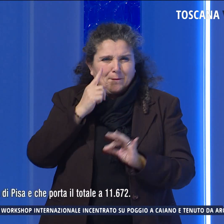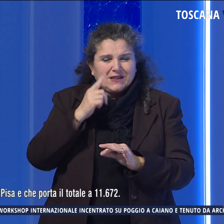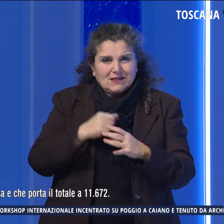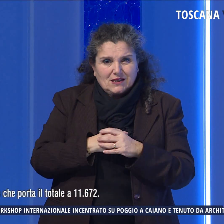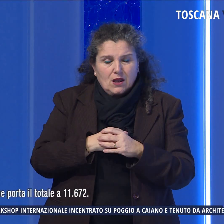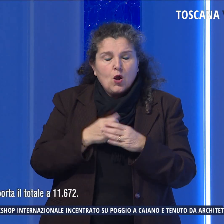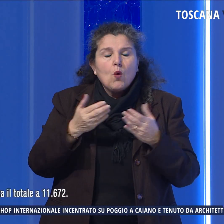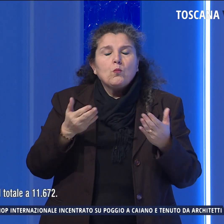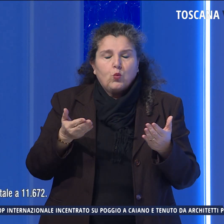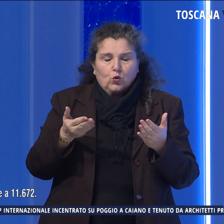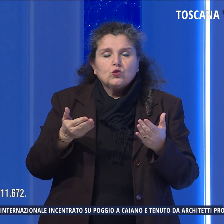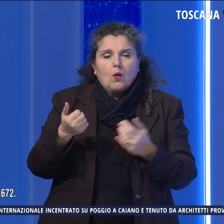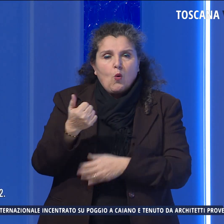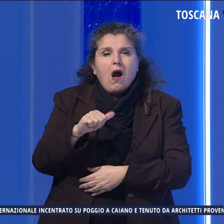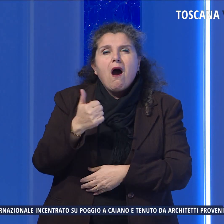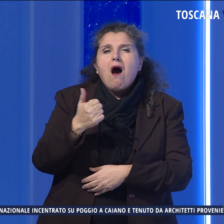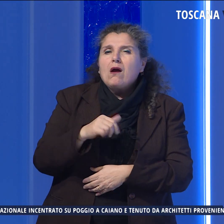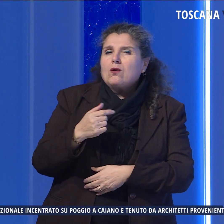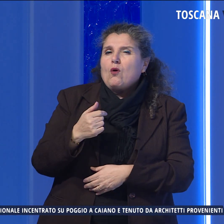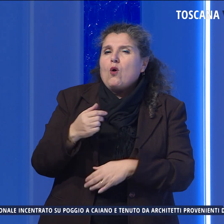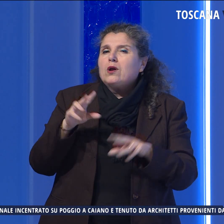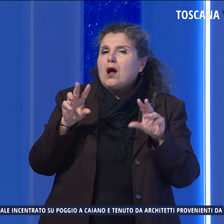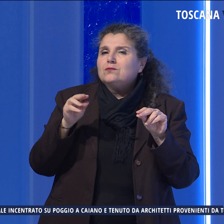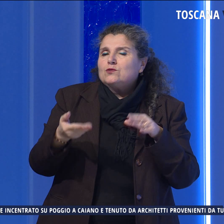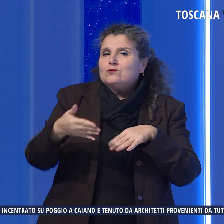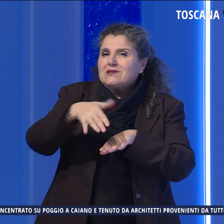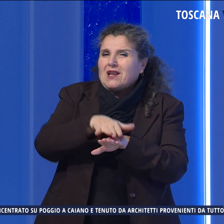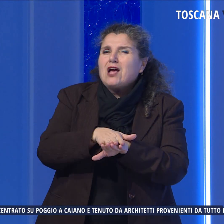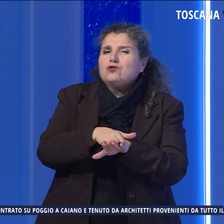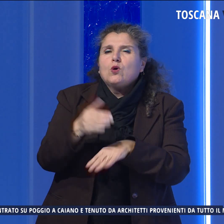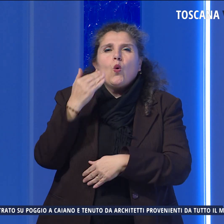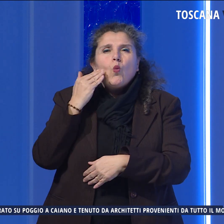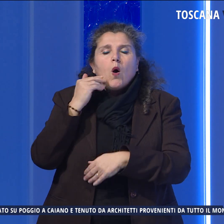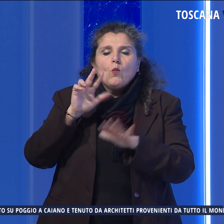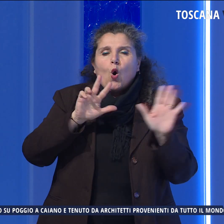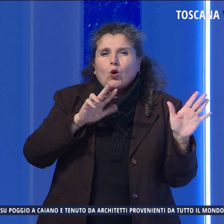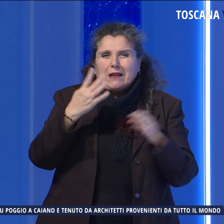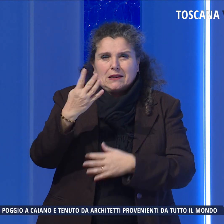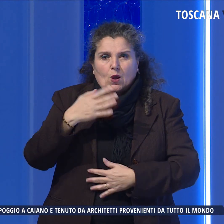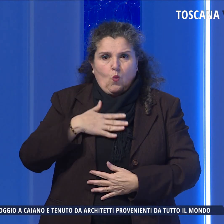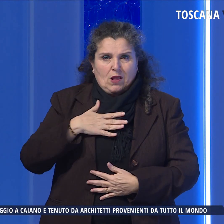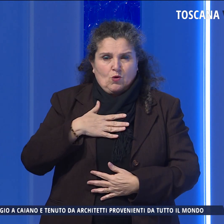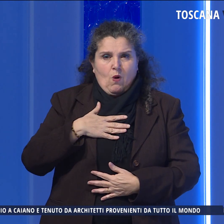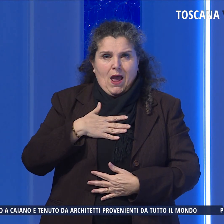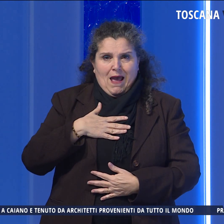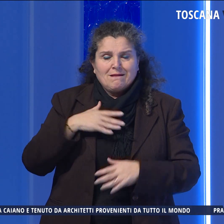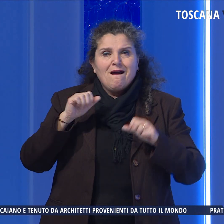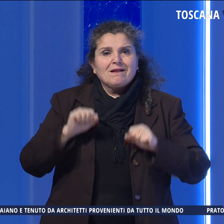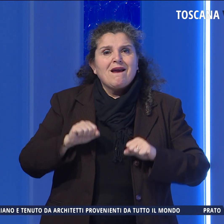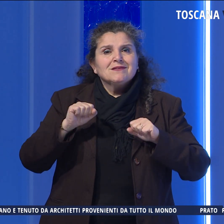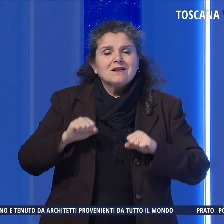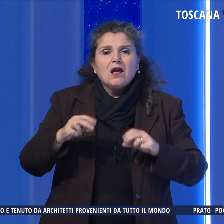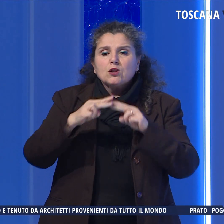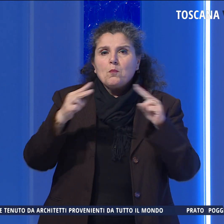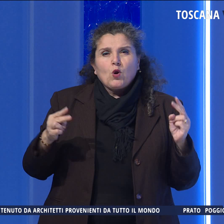Purtroppo si registra un nuovo decesso, un uomo di 84 anni, residente nella